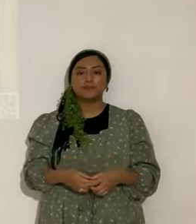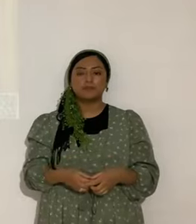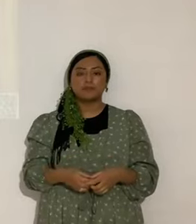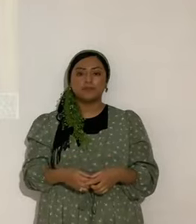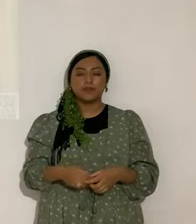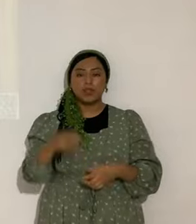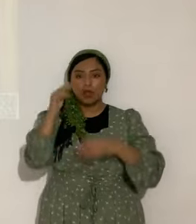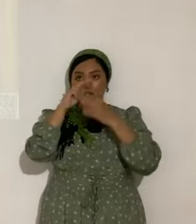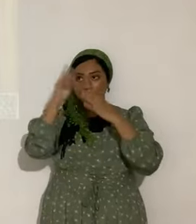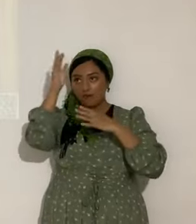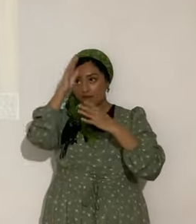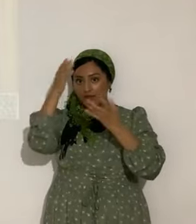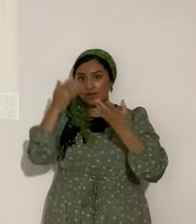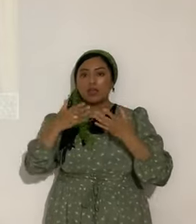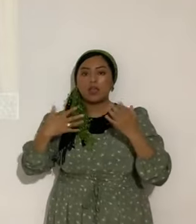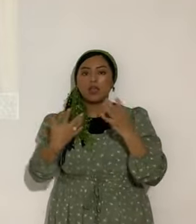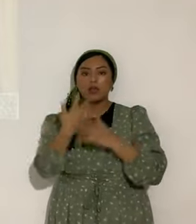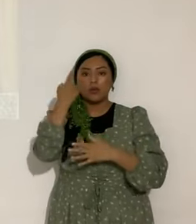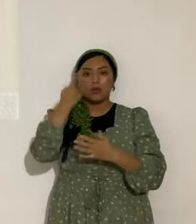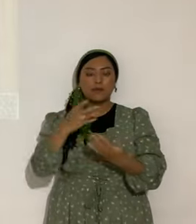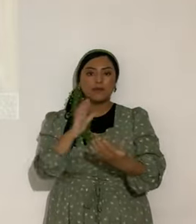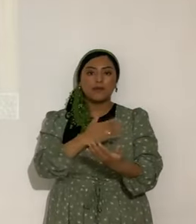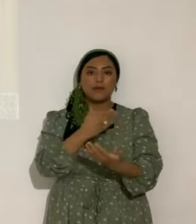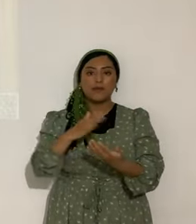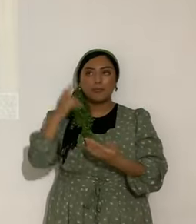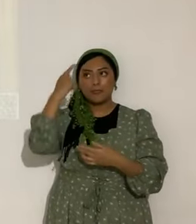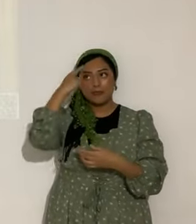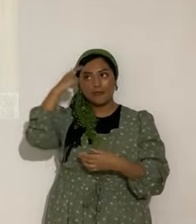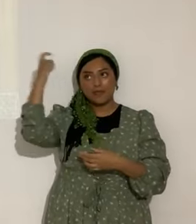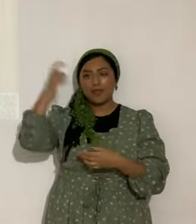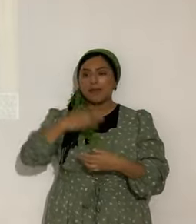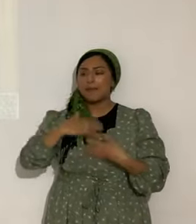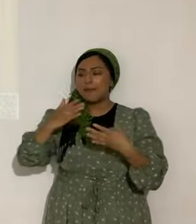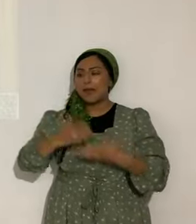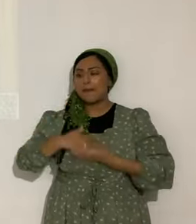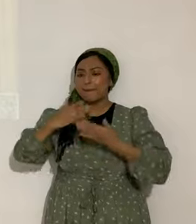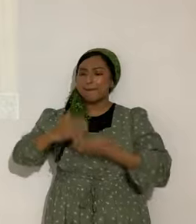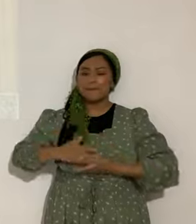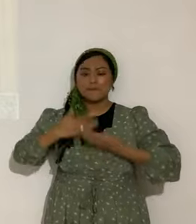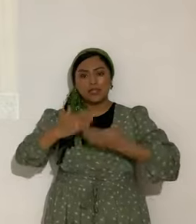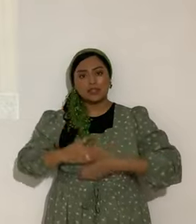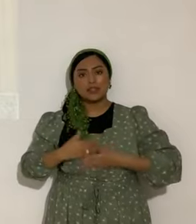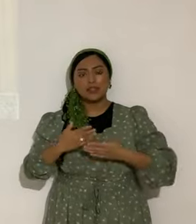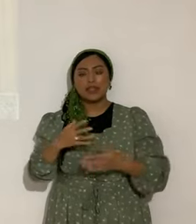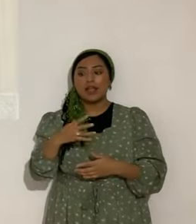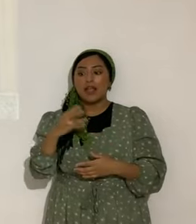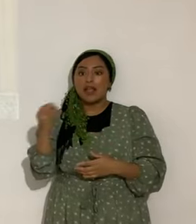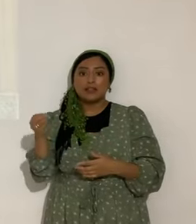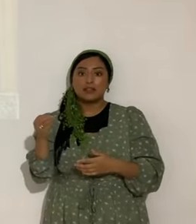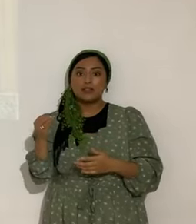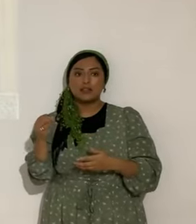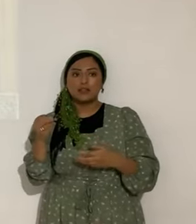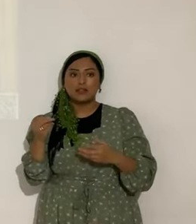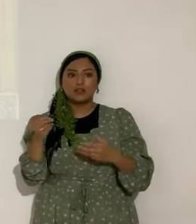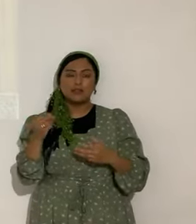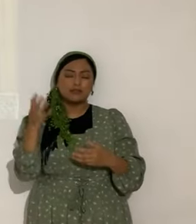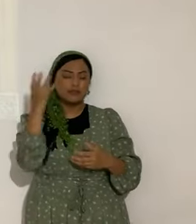que el Eterno nos da jale elot en sueños. De soy feliz. Soy feliz. Y cosas bien hermosas. Y nos